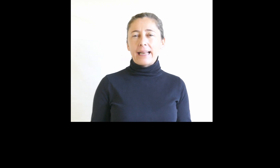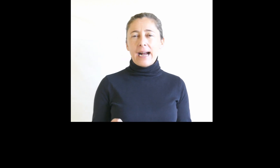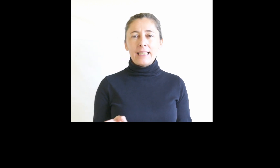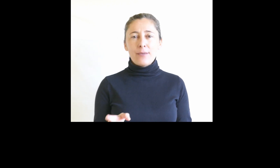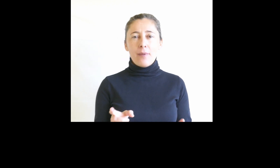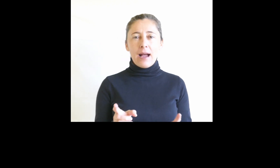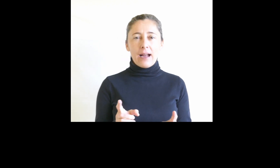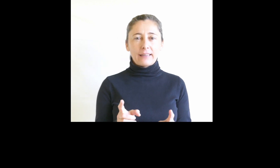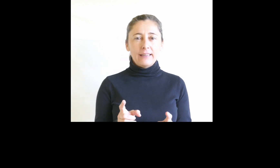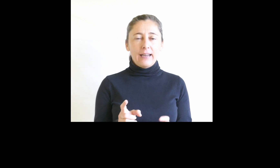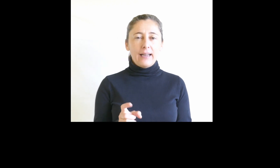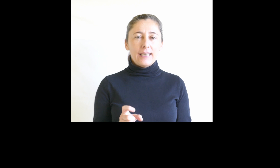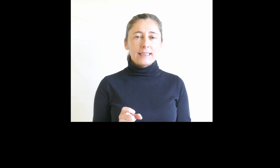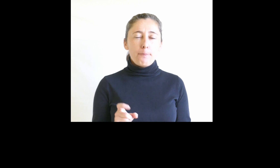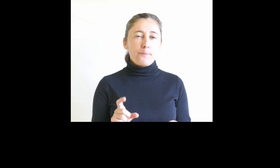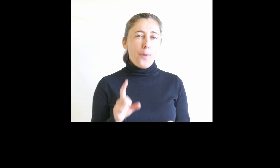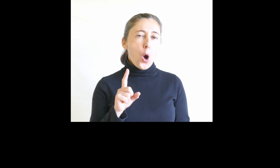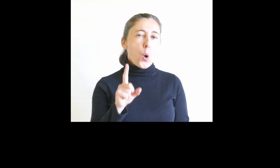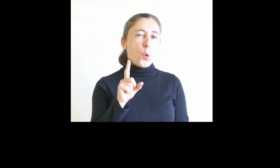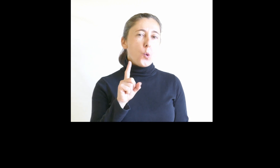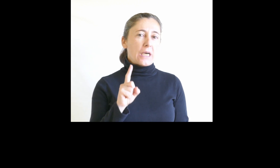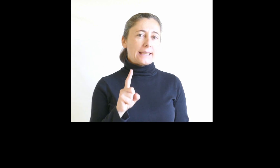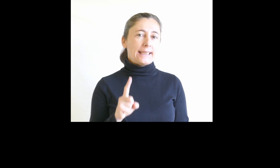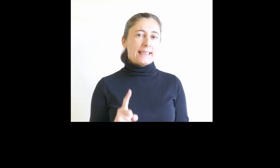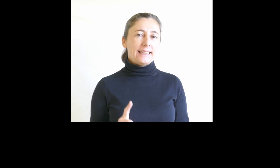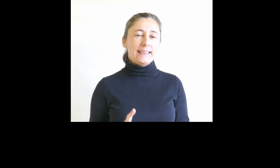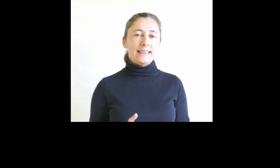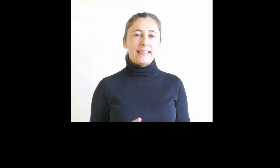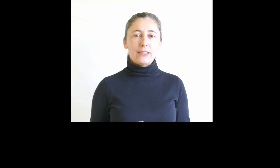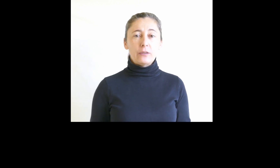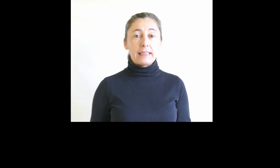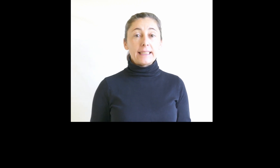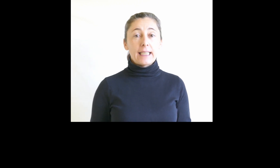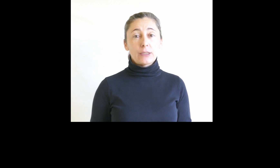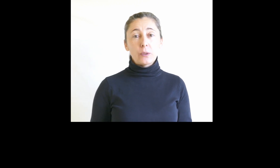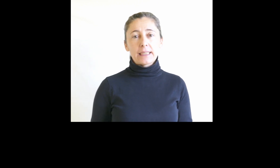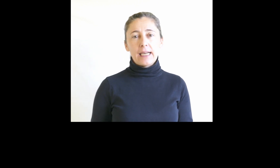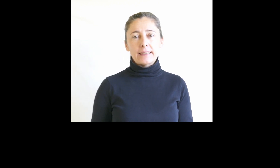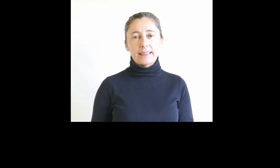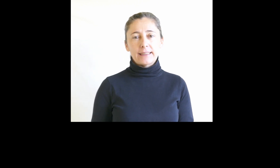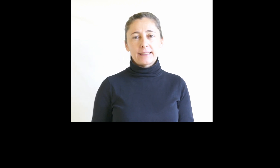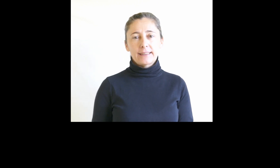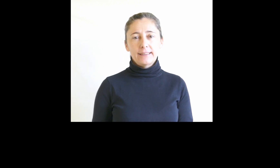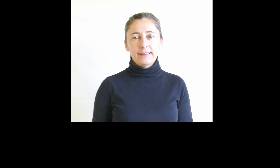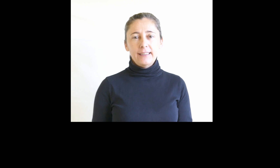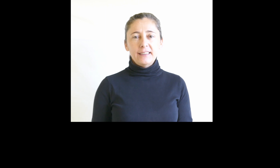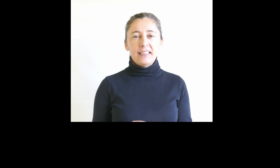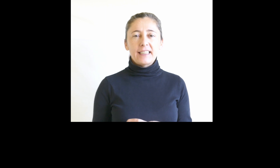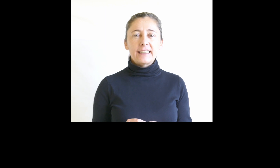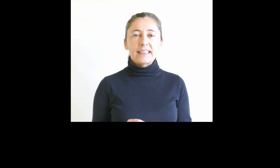Para animar a esa pouca xente que non quere deixar as súas casas,